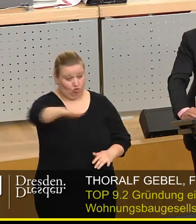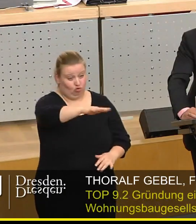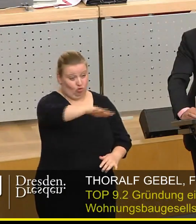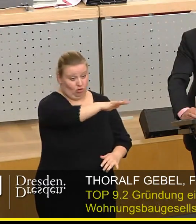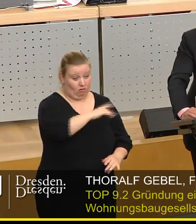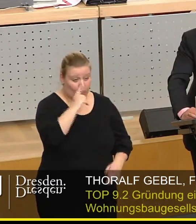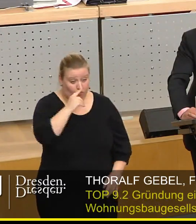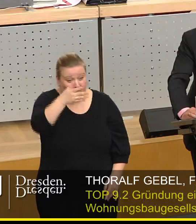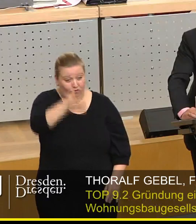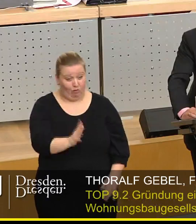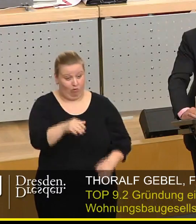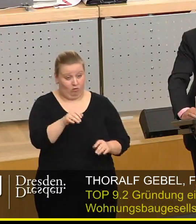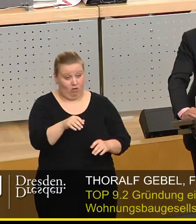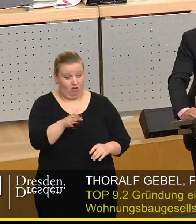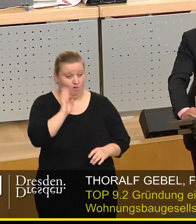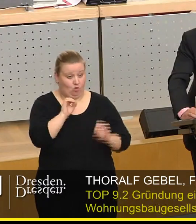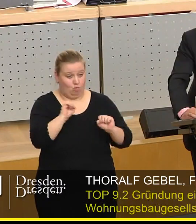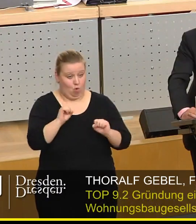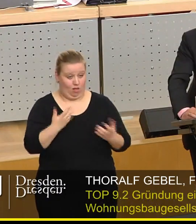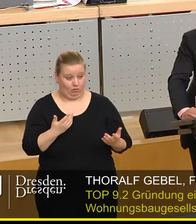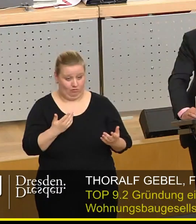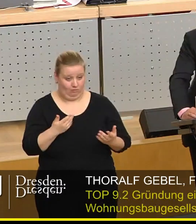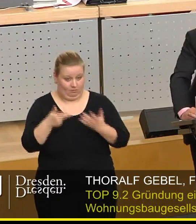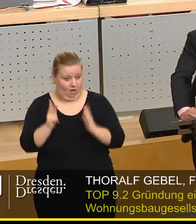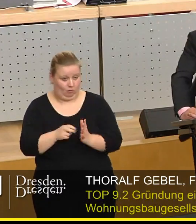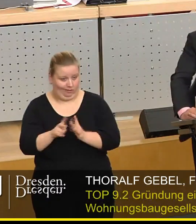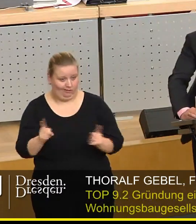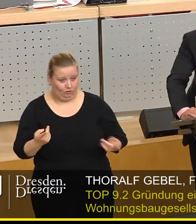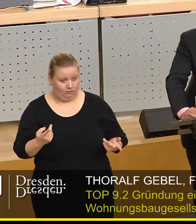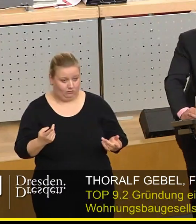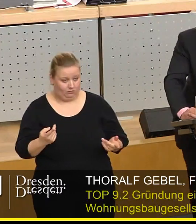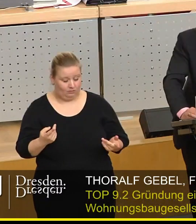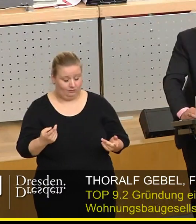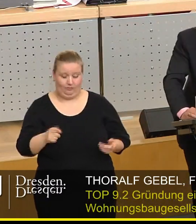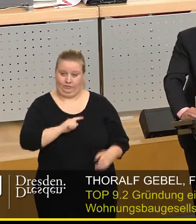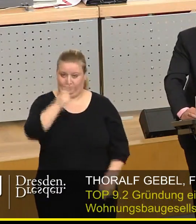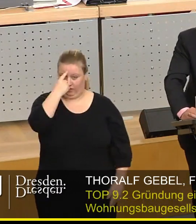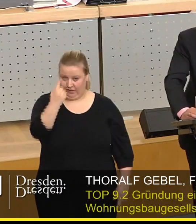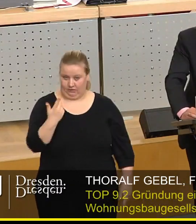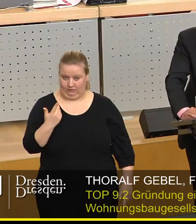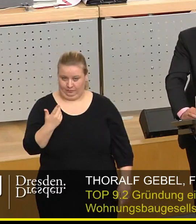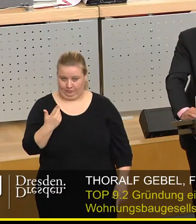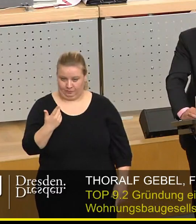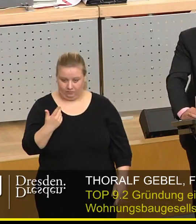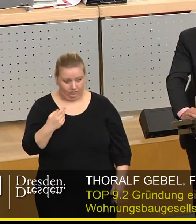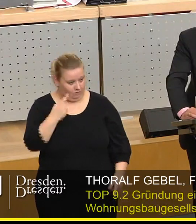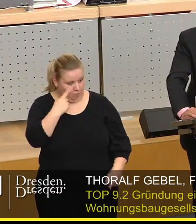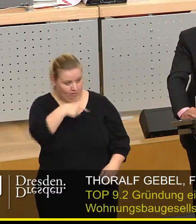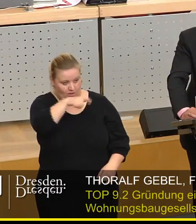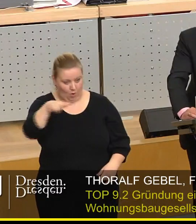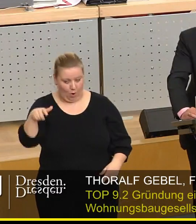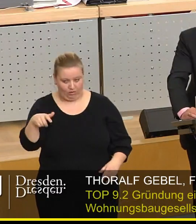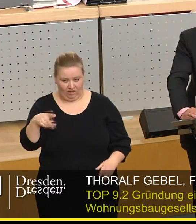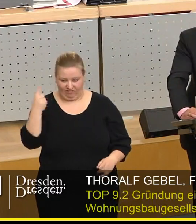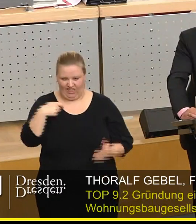wurden, nur 500 Wohnungen auf diesen Grundstücken entstehen könnten. Und wir wissen auch, dass die gleichen Leute, die aktuell das